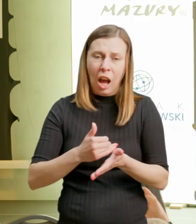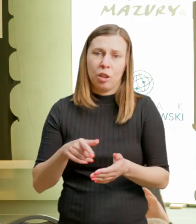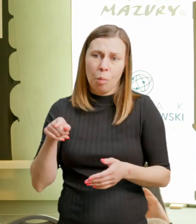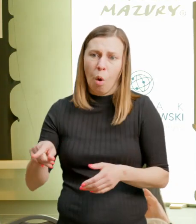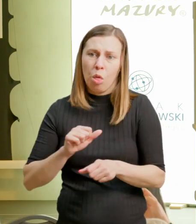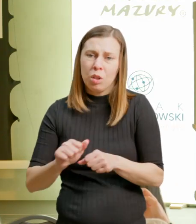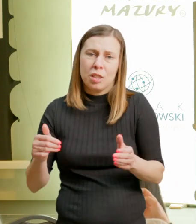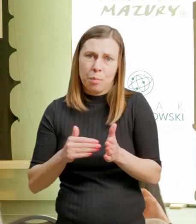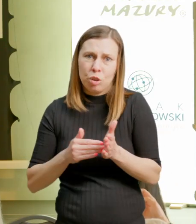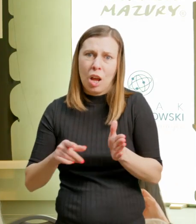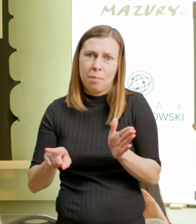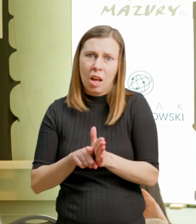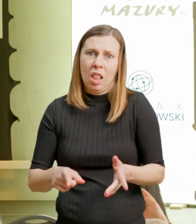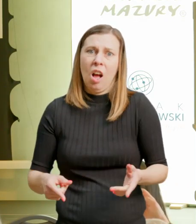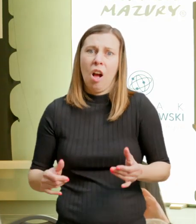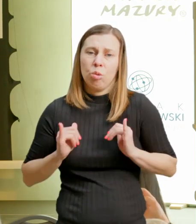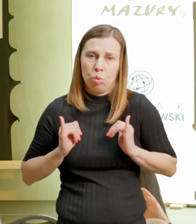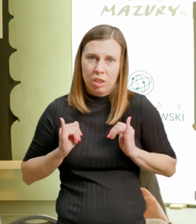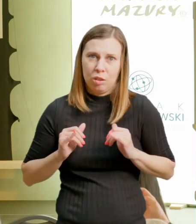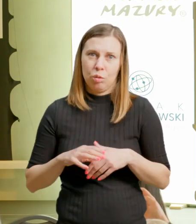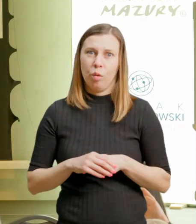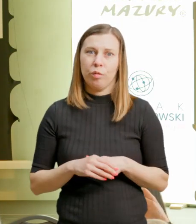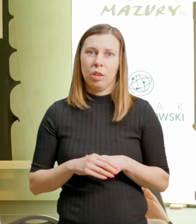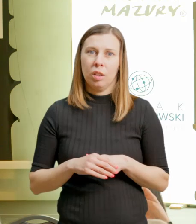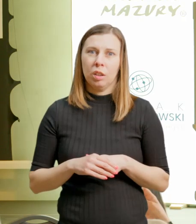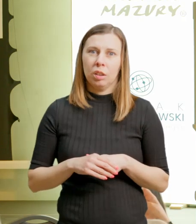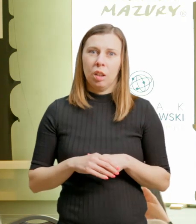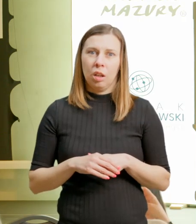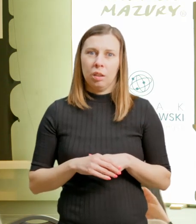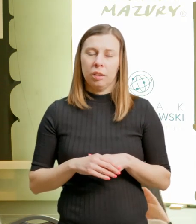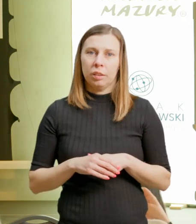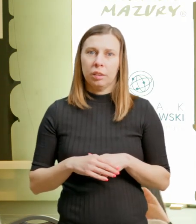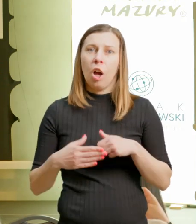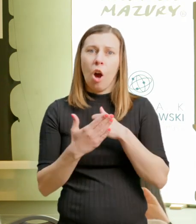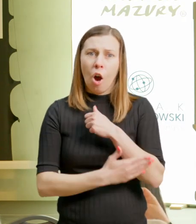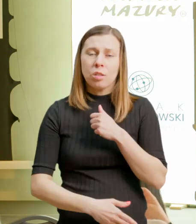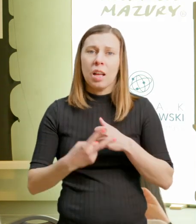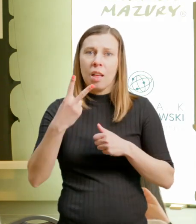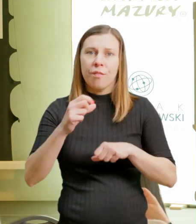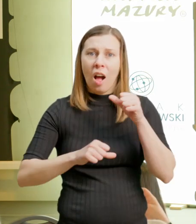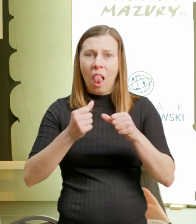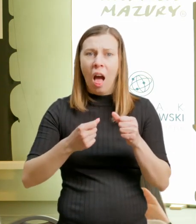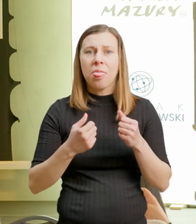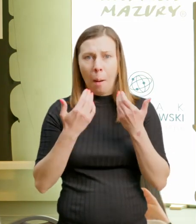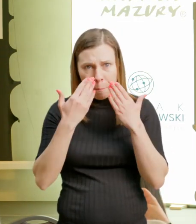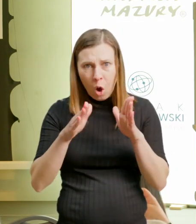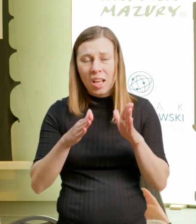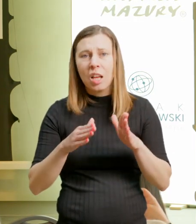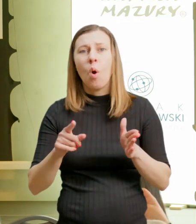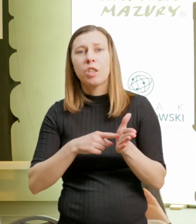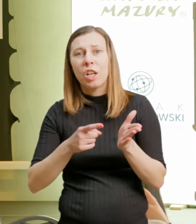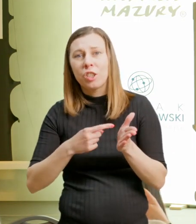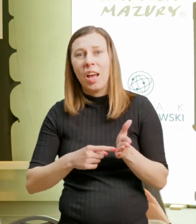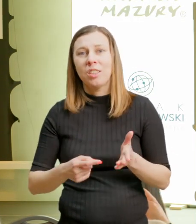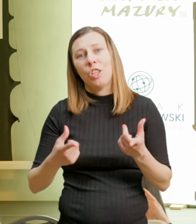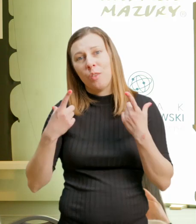to dwa lata w Polsce, w polskiej turystyce, że częściej decydowaliśmy się na wyjazdy krajowe, a nieżeli zagraniczne. Oczywiście